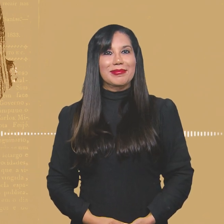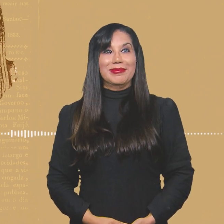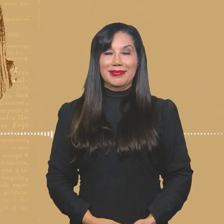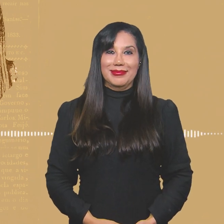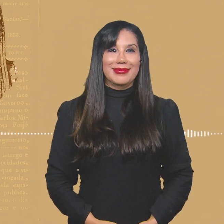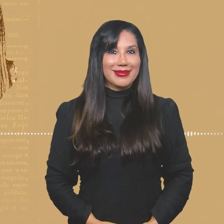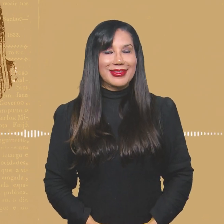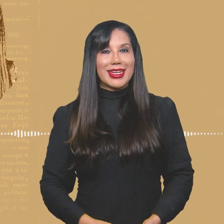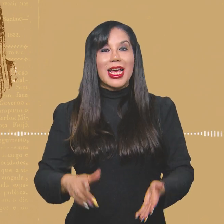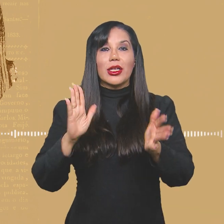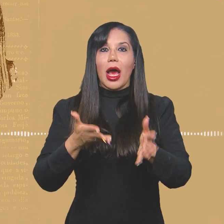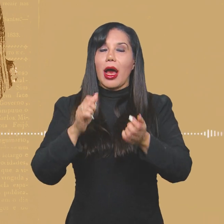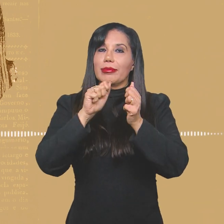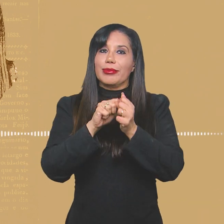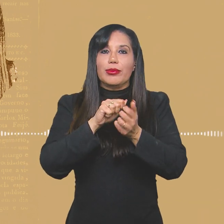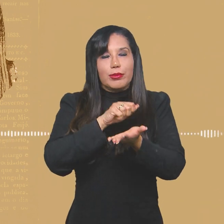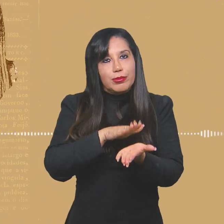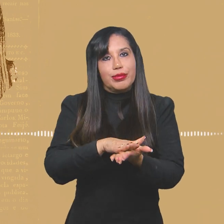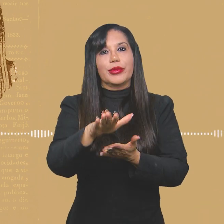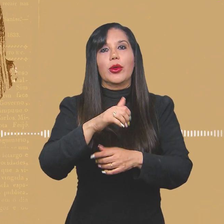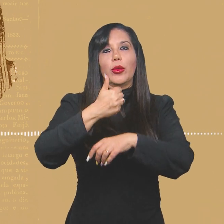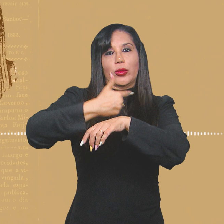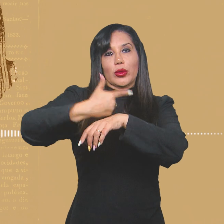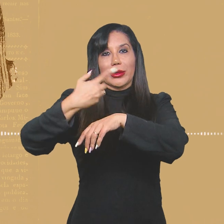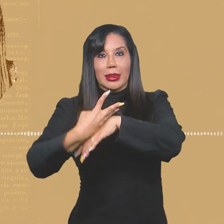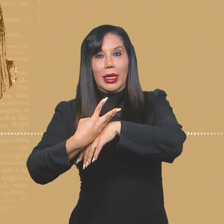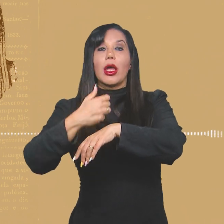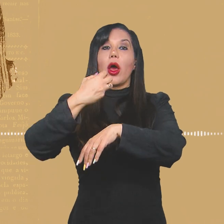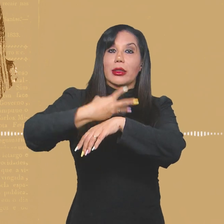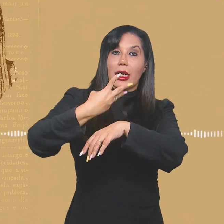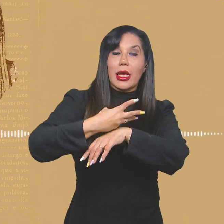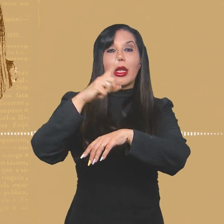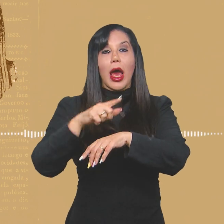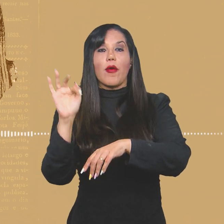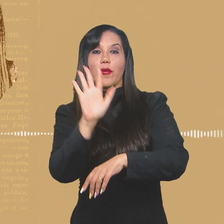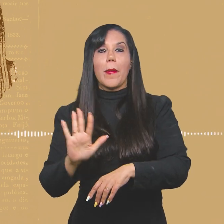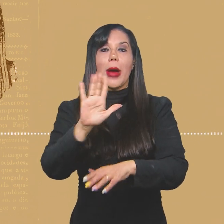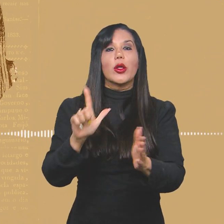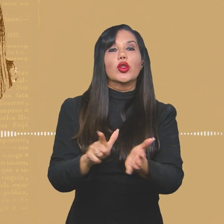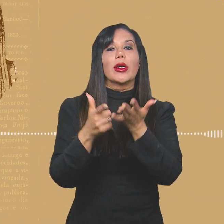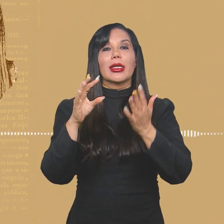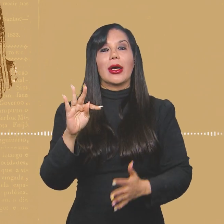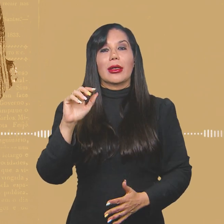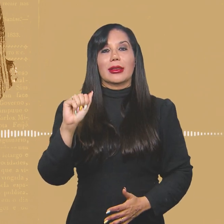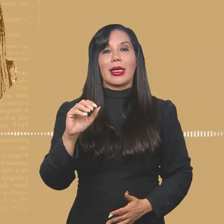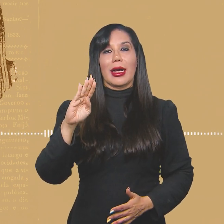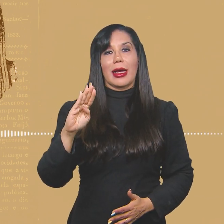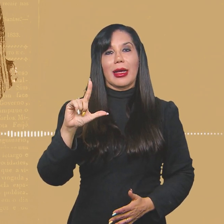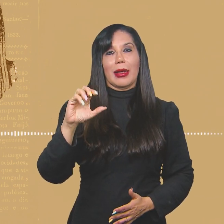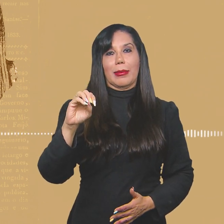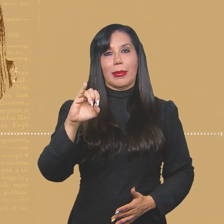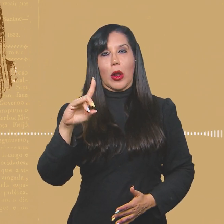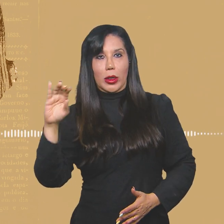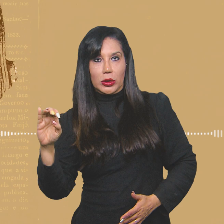Foram publicados apenas três números, sendo o terceiro em formato de jornal tabloide, em 1980. Com tudo isso,